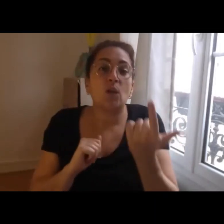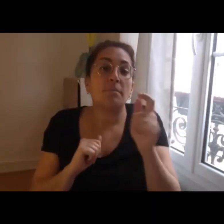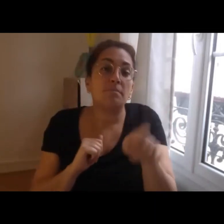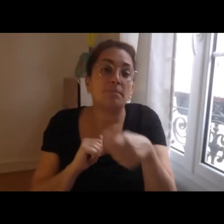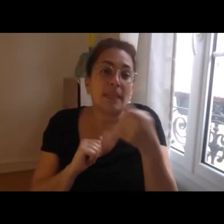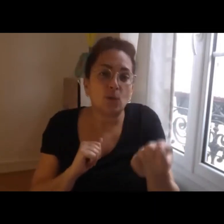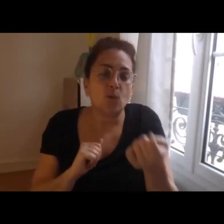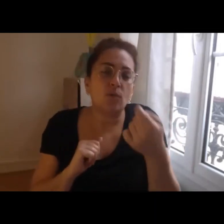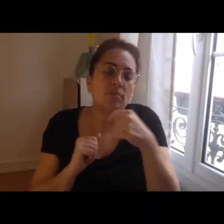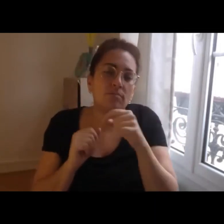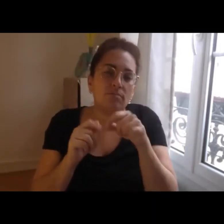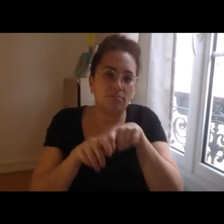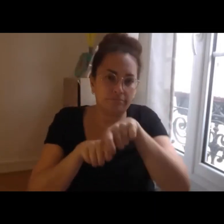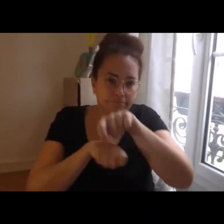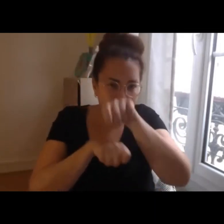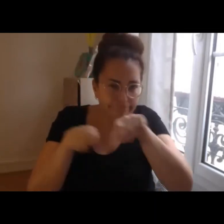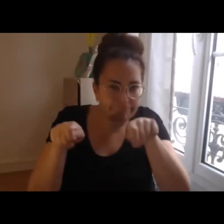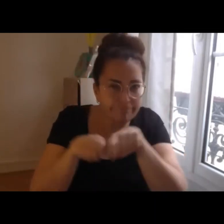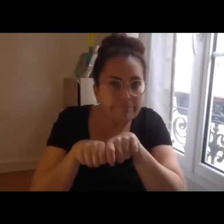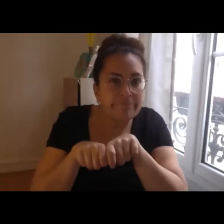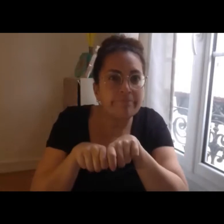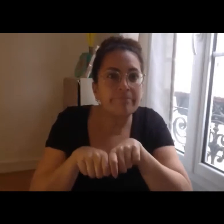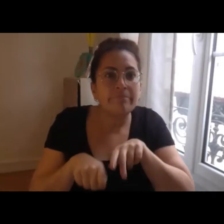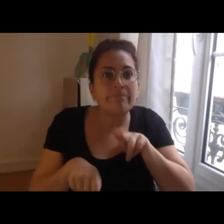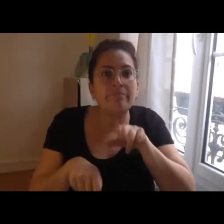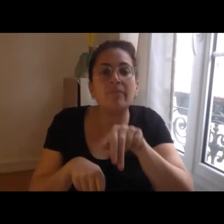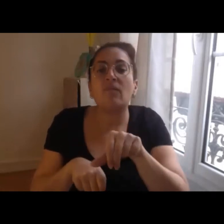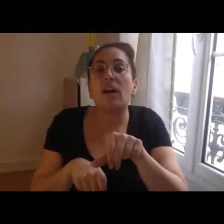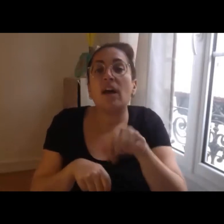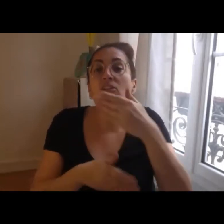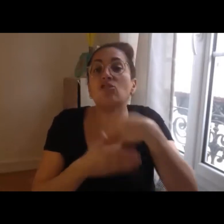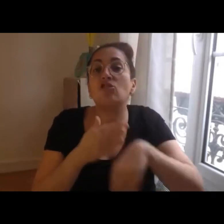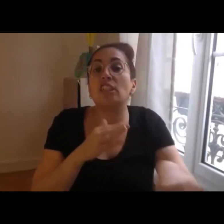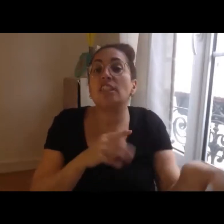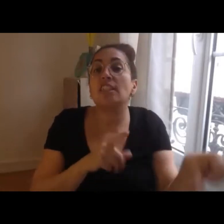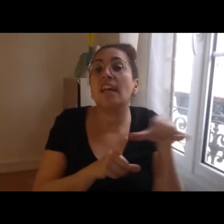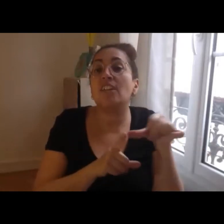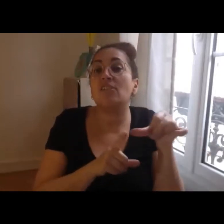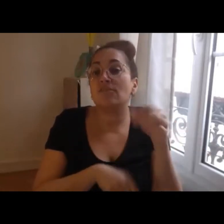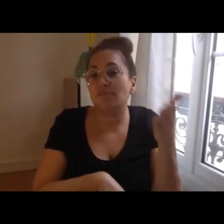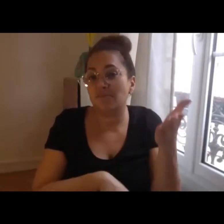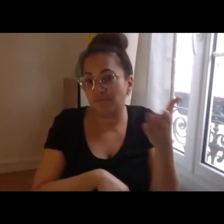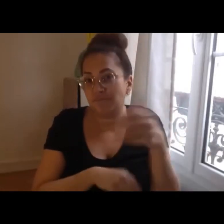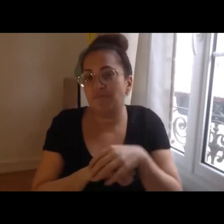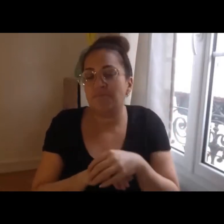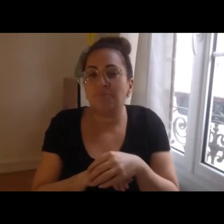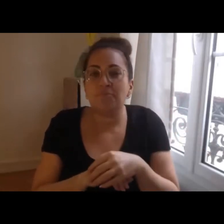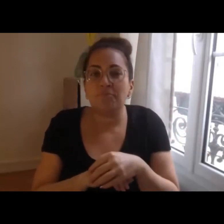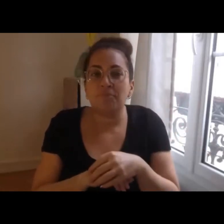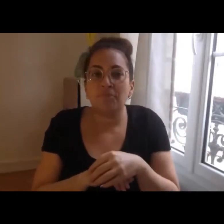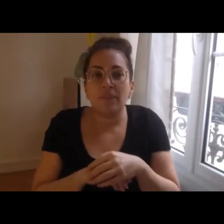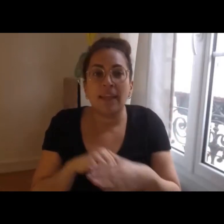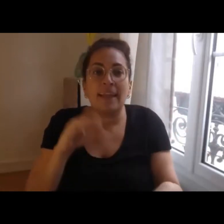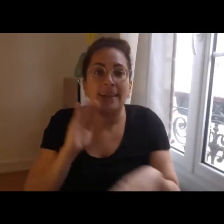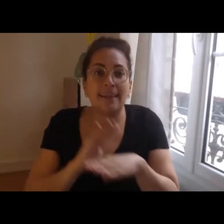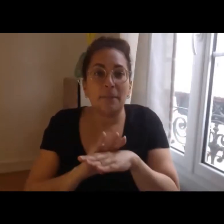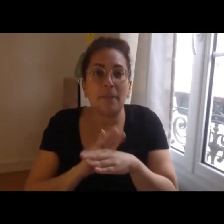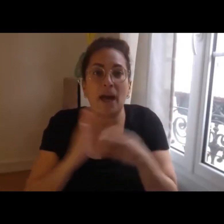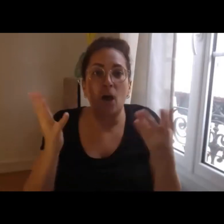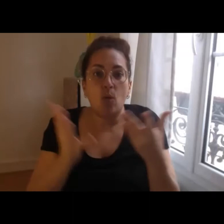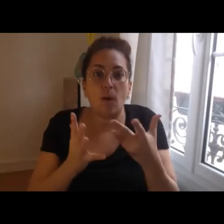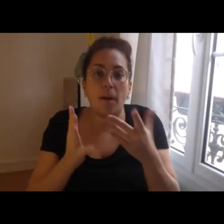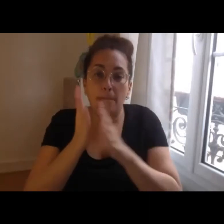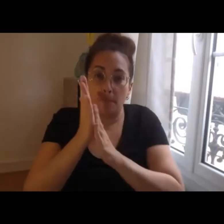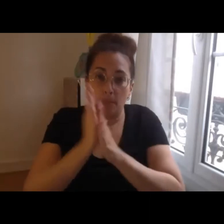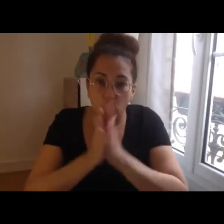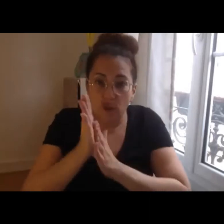est fait du côté de la GFI donc on passe dans un premier temps par une lettre d'intention donc un